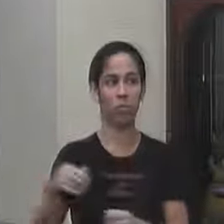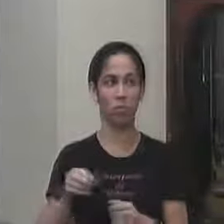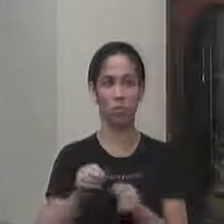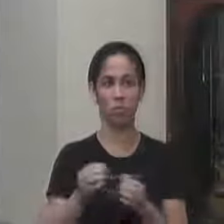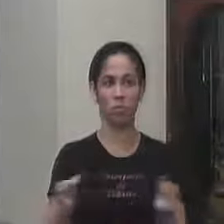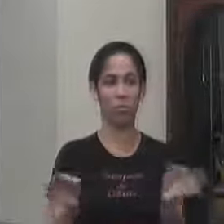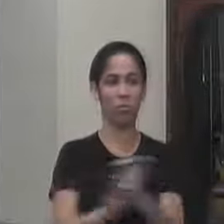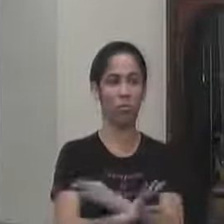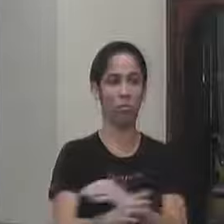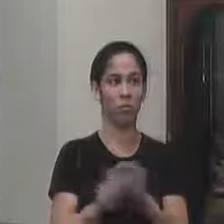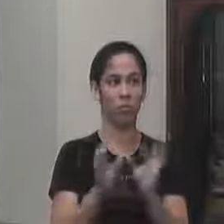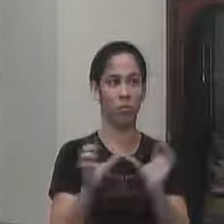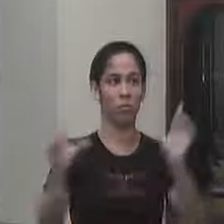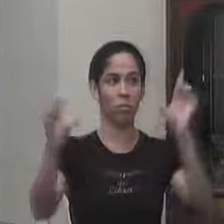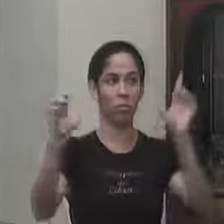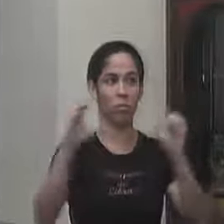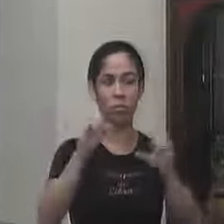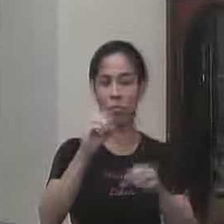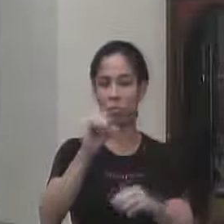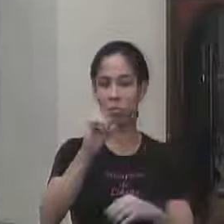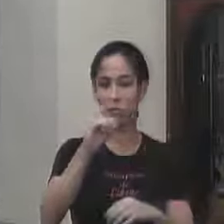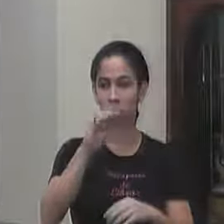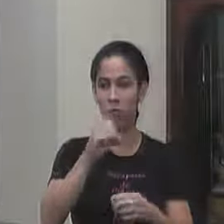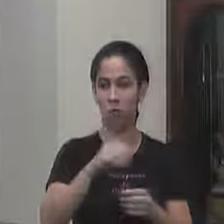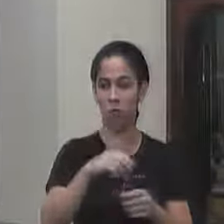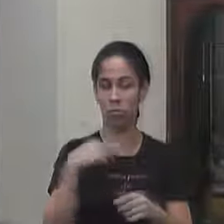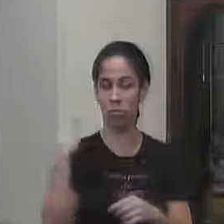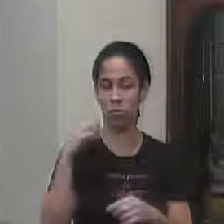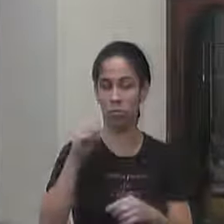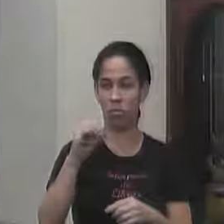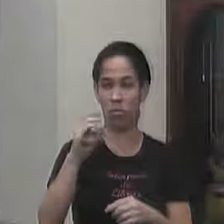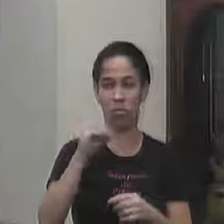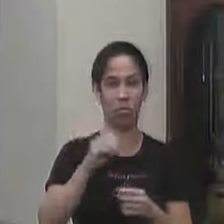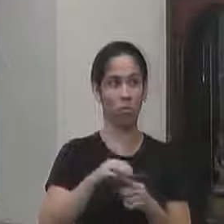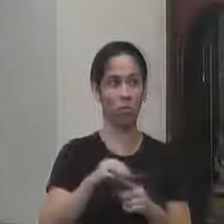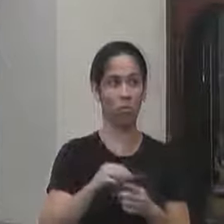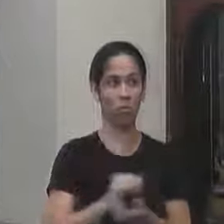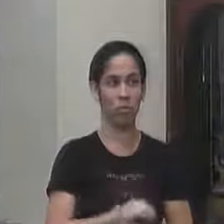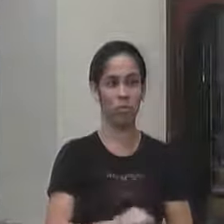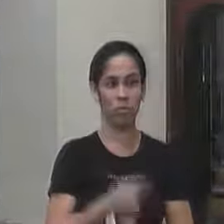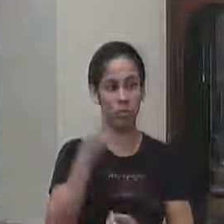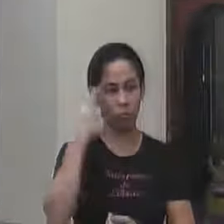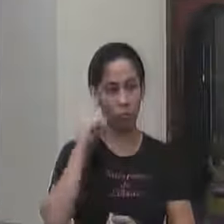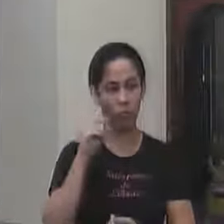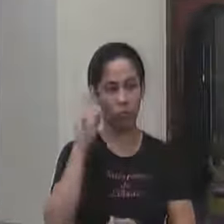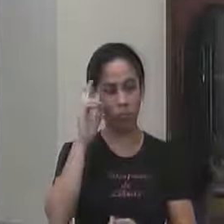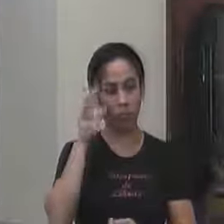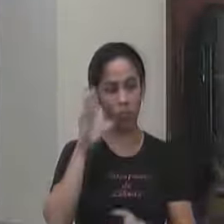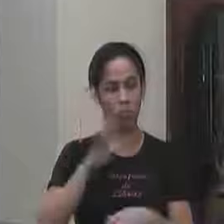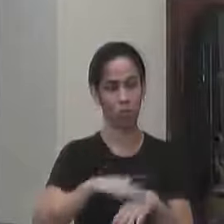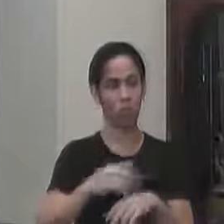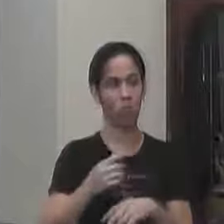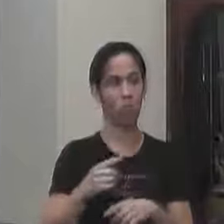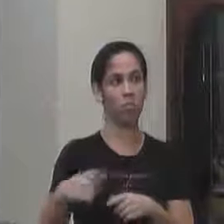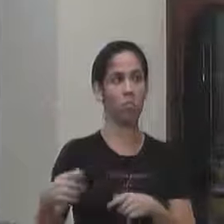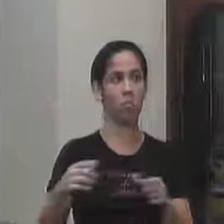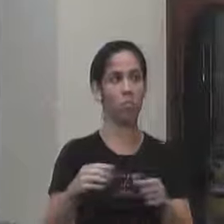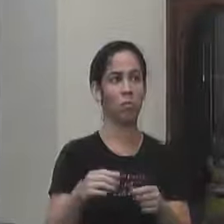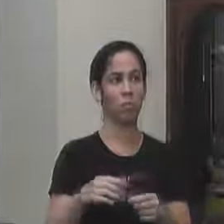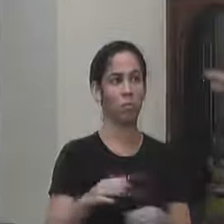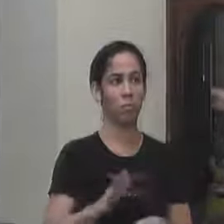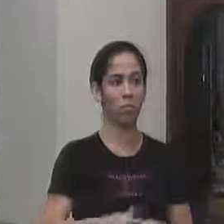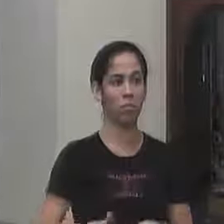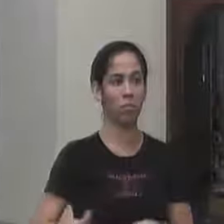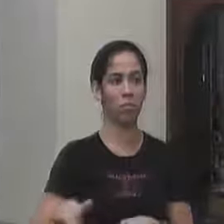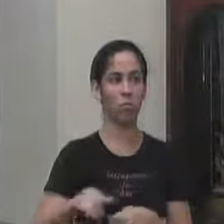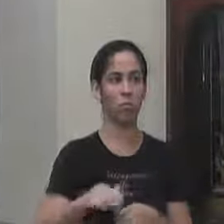encerramento da placa da escola de Osório vereador Saulo eu me lembro que estava lá eu não me lembro de mais algum é muito bonitinho as crianças